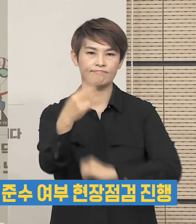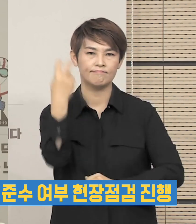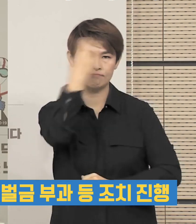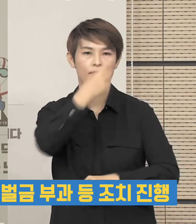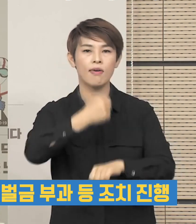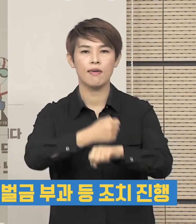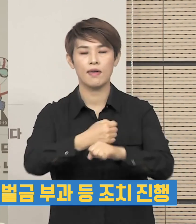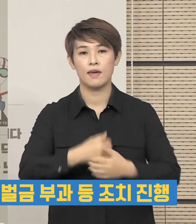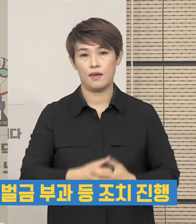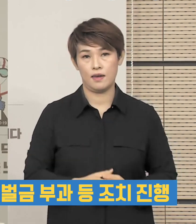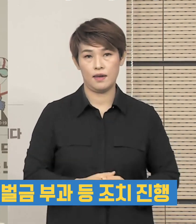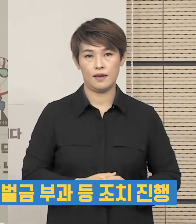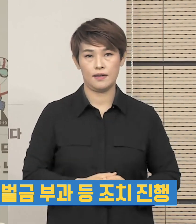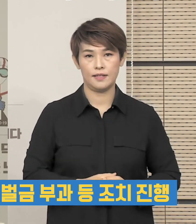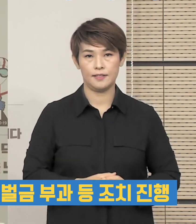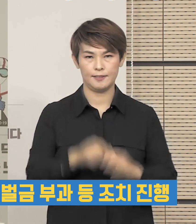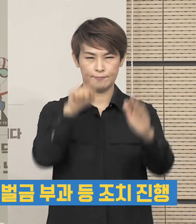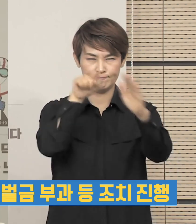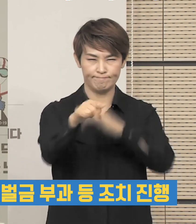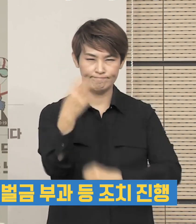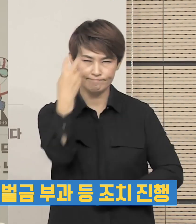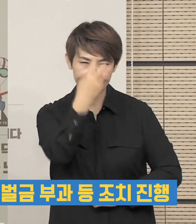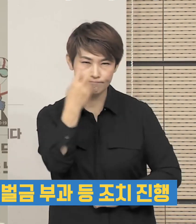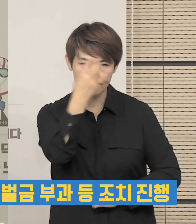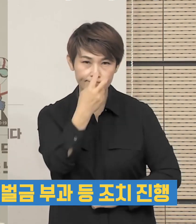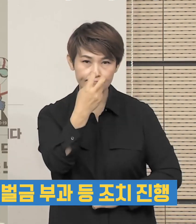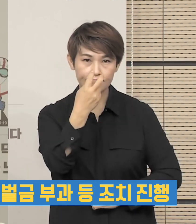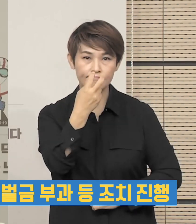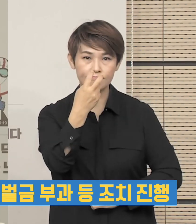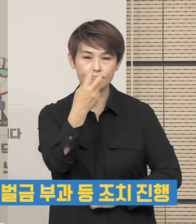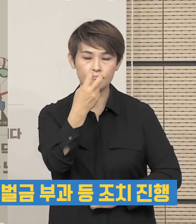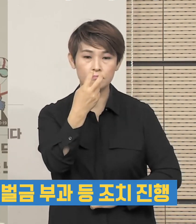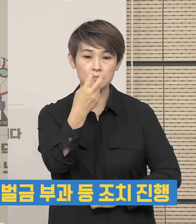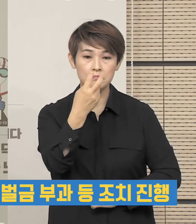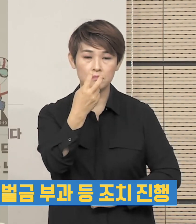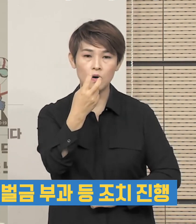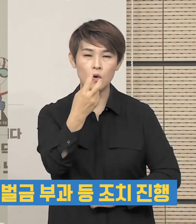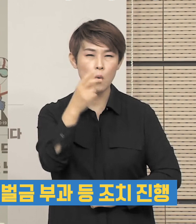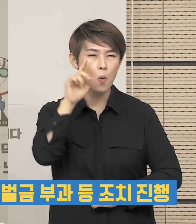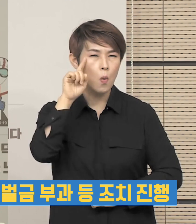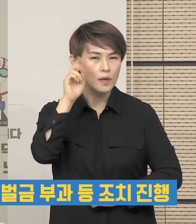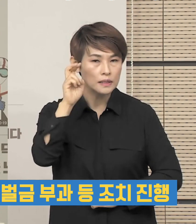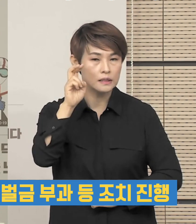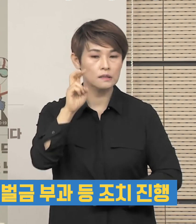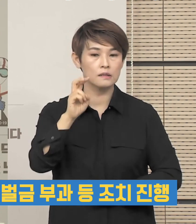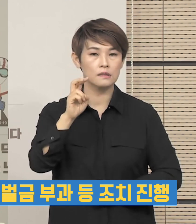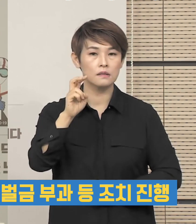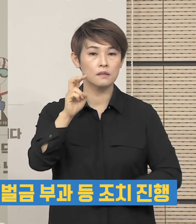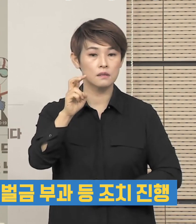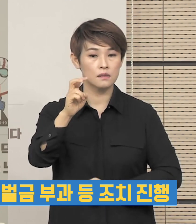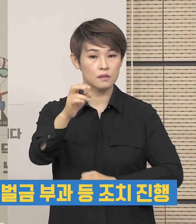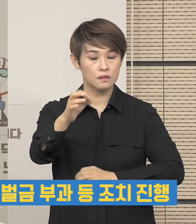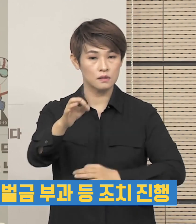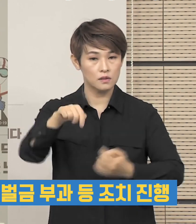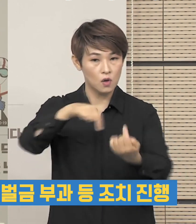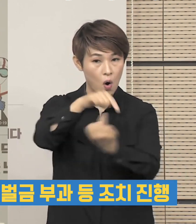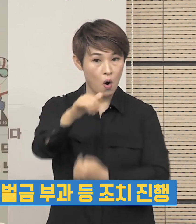계획입니다. 현장 점검을 통해서 영업을 혹시 재개하고 있는 경우라면